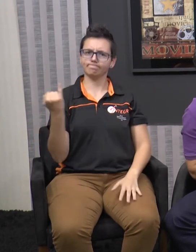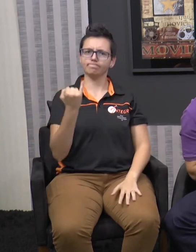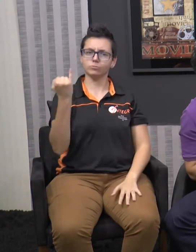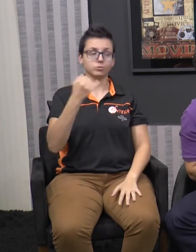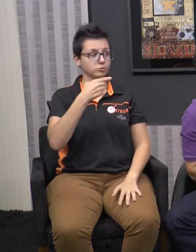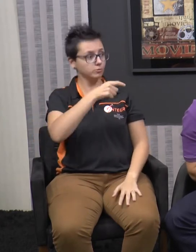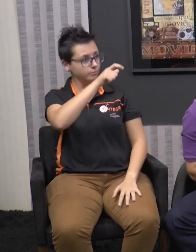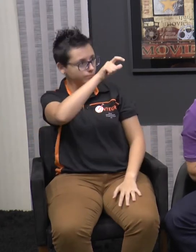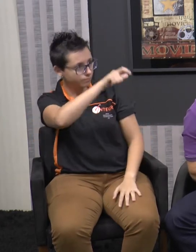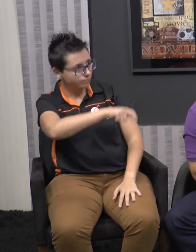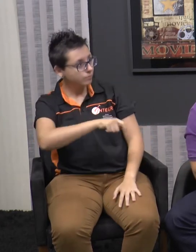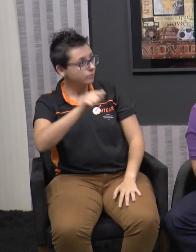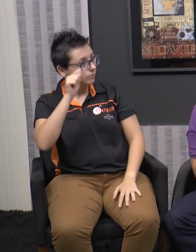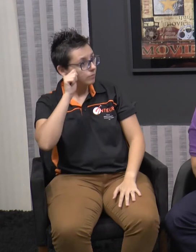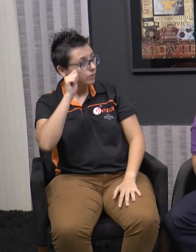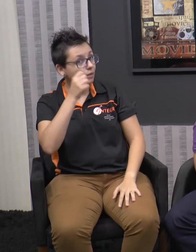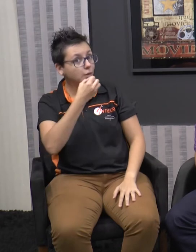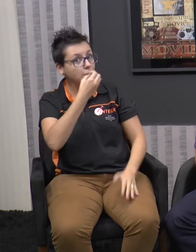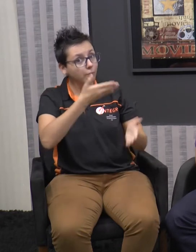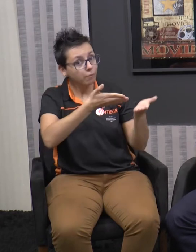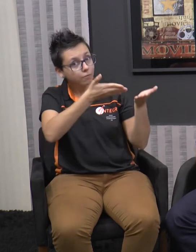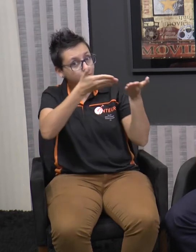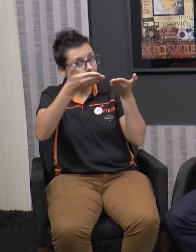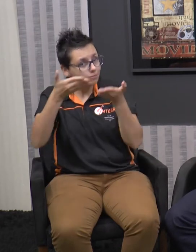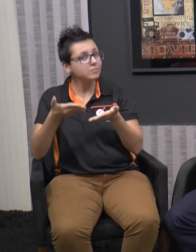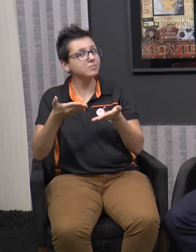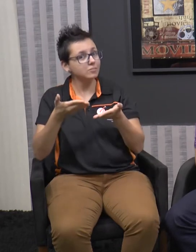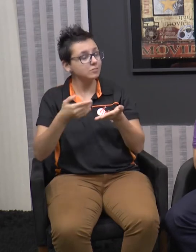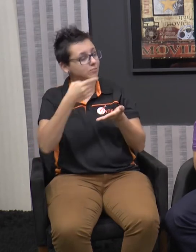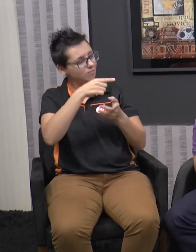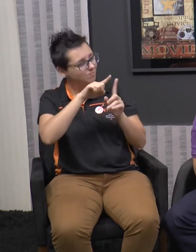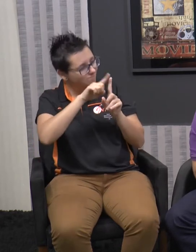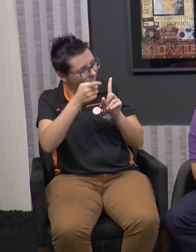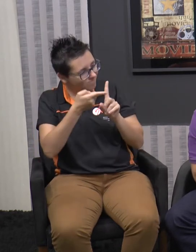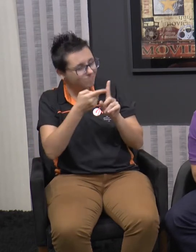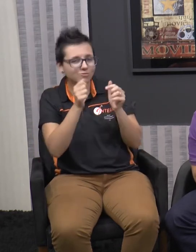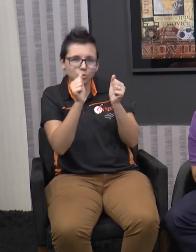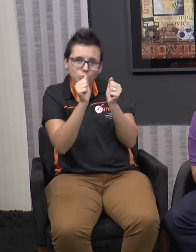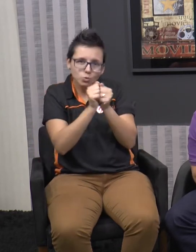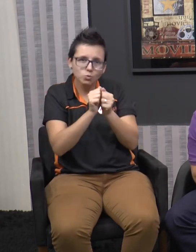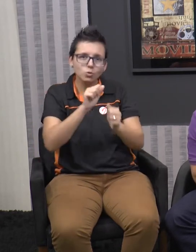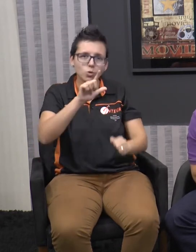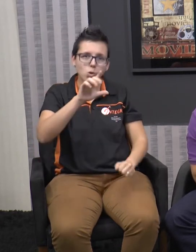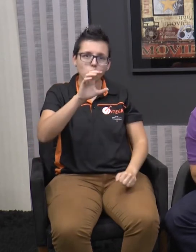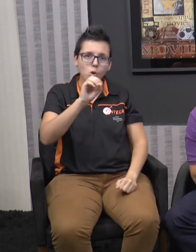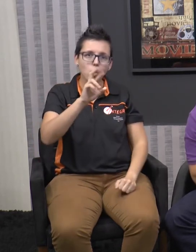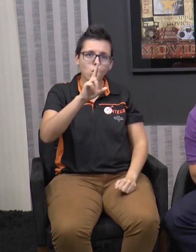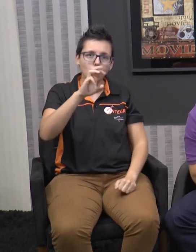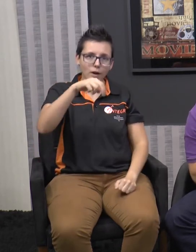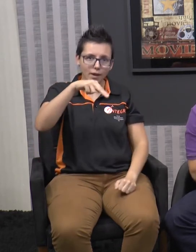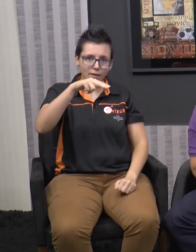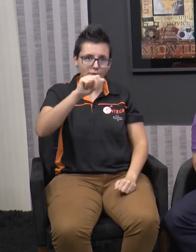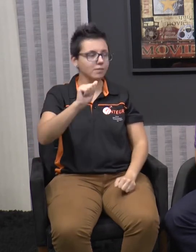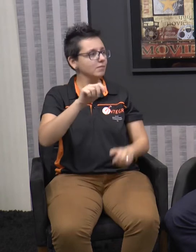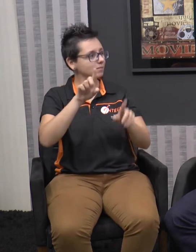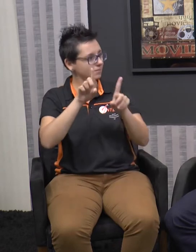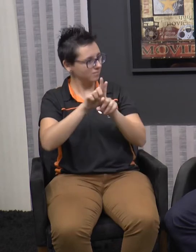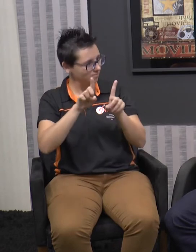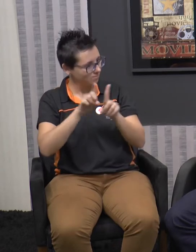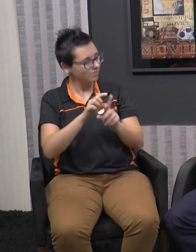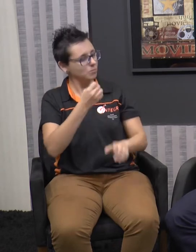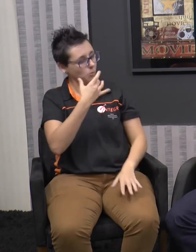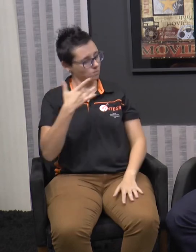Alessandra, bem-vindo ao Visita Record. A Lorena maravilhosa está aqui, a pena que ela não está aqui com a gente ainda, mas está bem saudável e